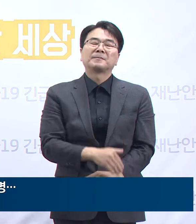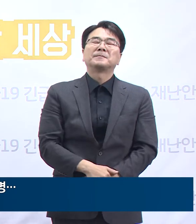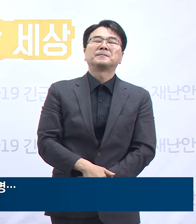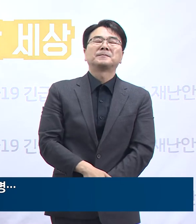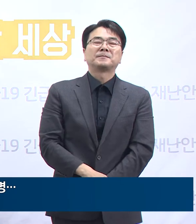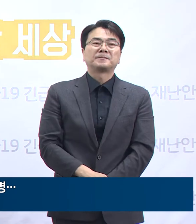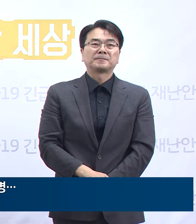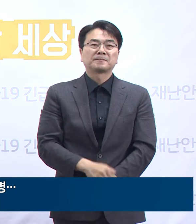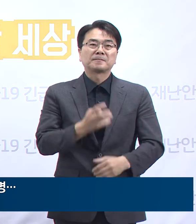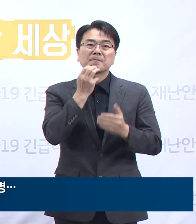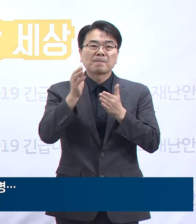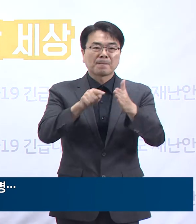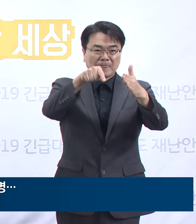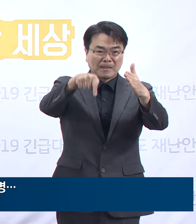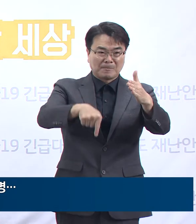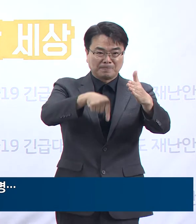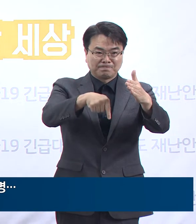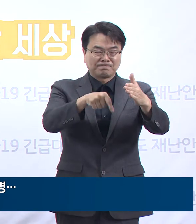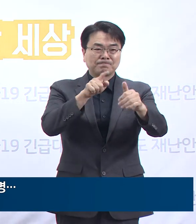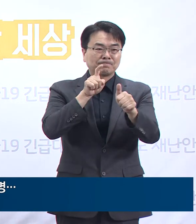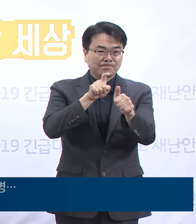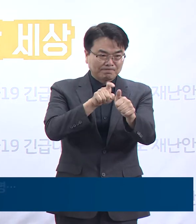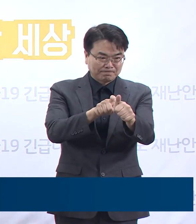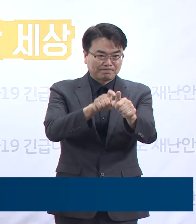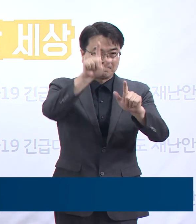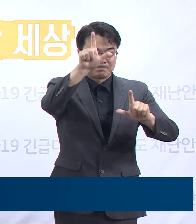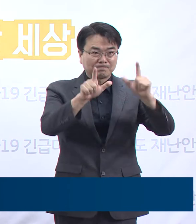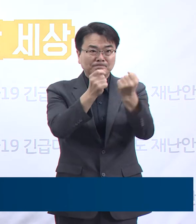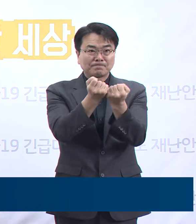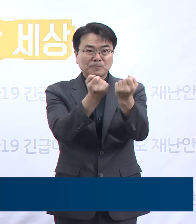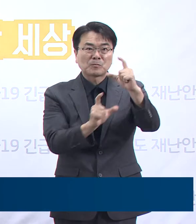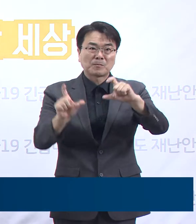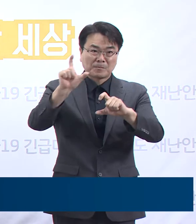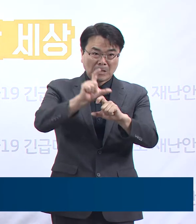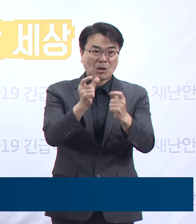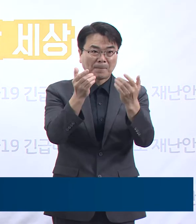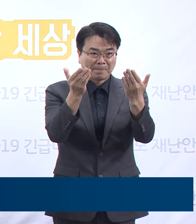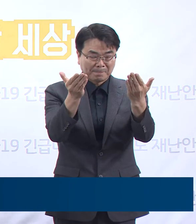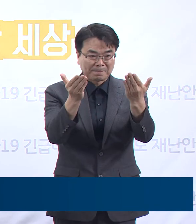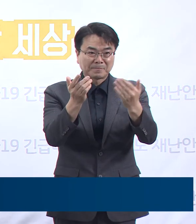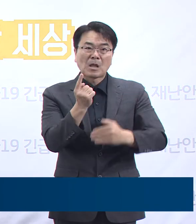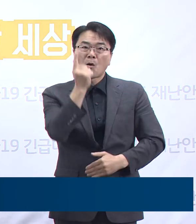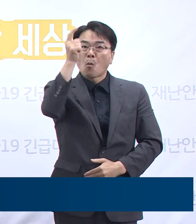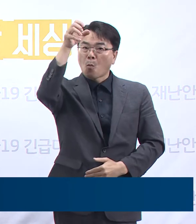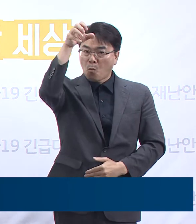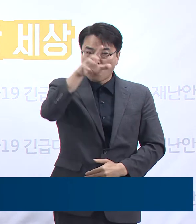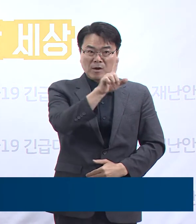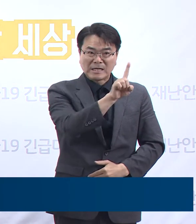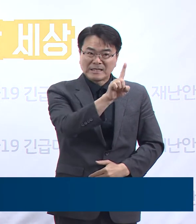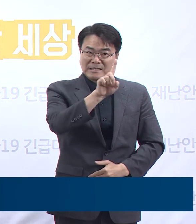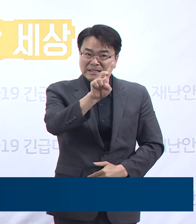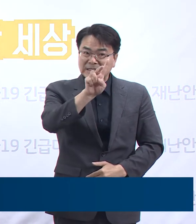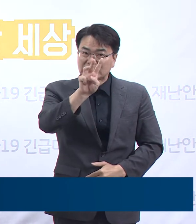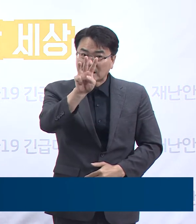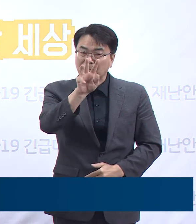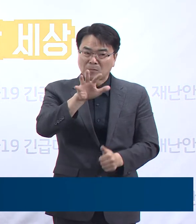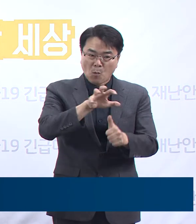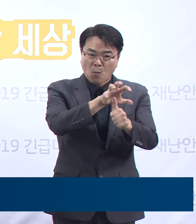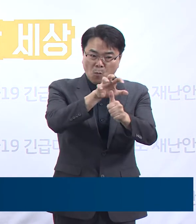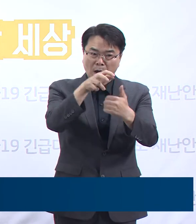도내 주요 확진 상황에 대해서 말씀드리겠습니다. 먼저 고양시 1,2,3 요양원 관련